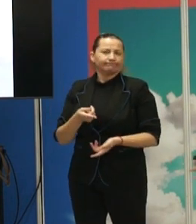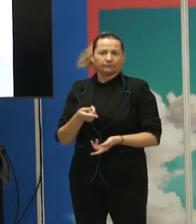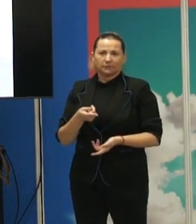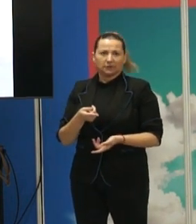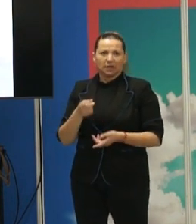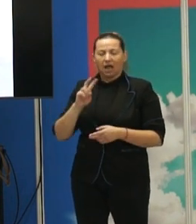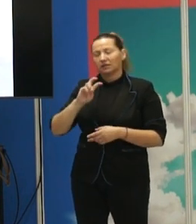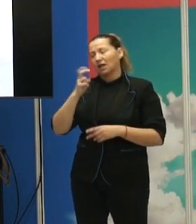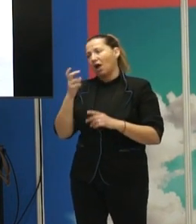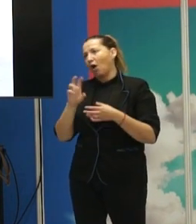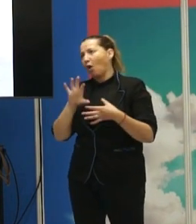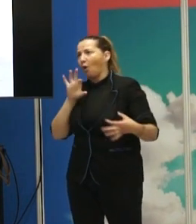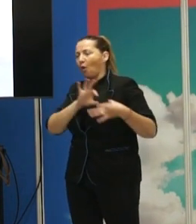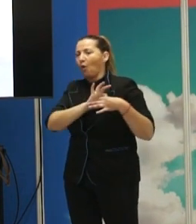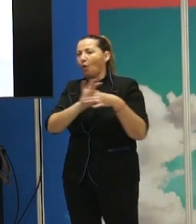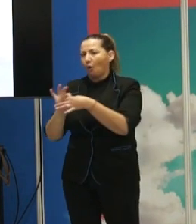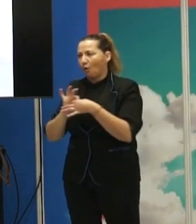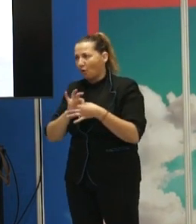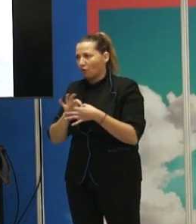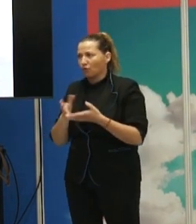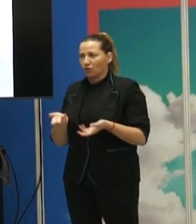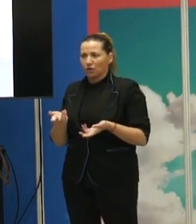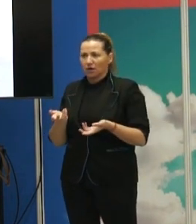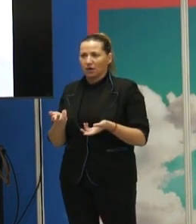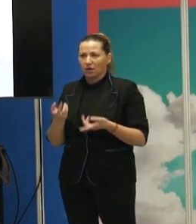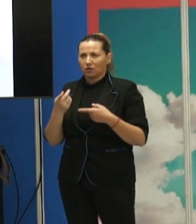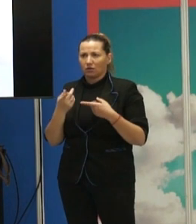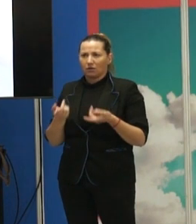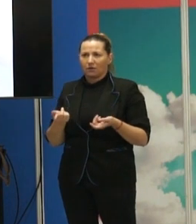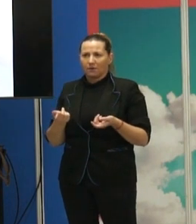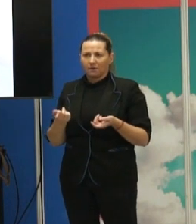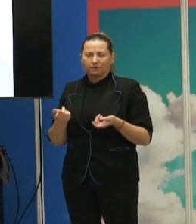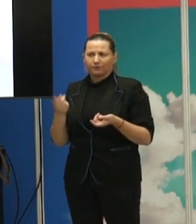ha estado unida a otras cosas. O sea que casi cualquier cosa que se os pueda